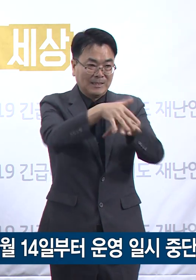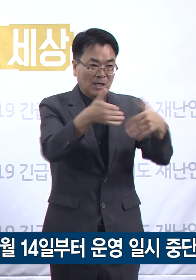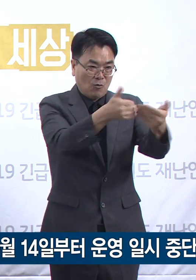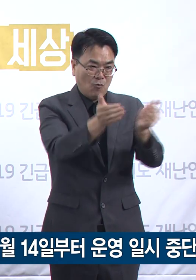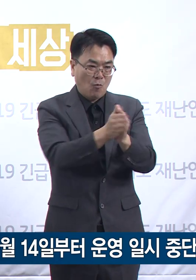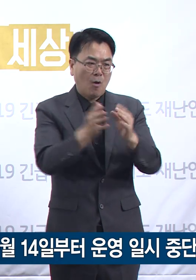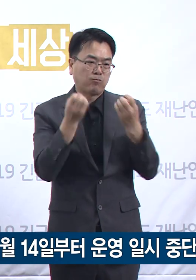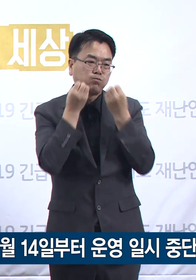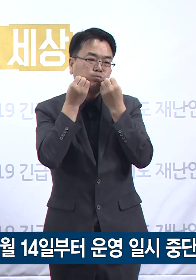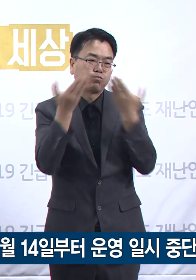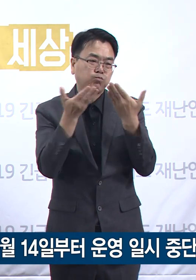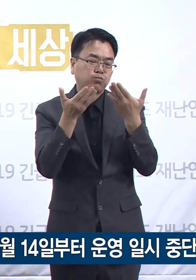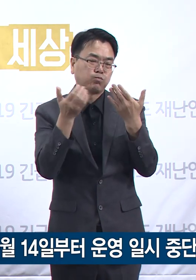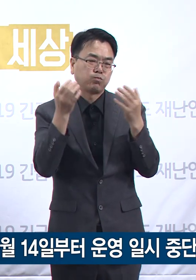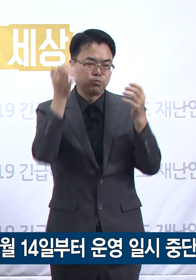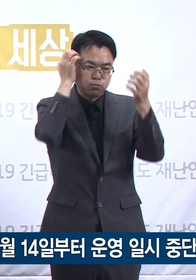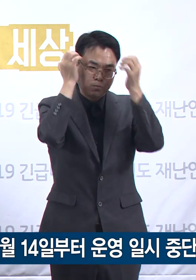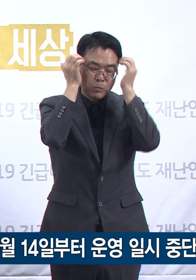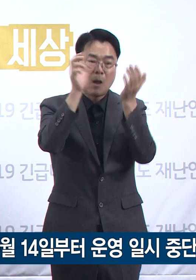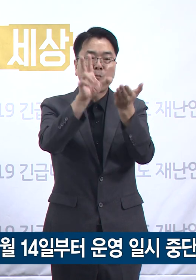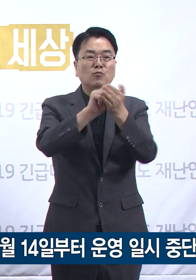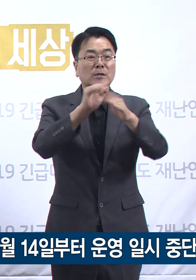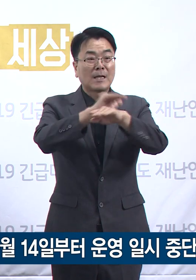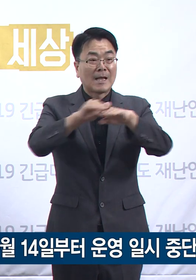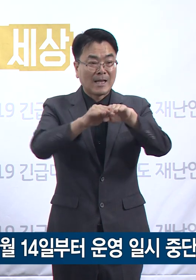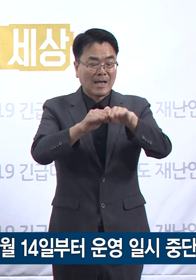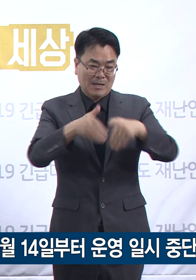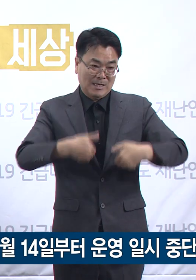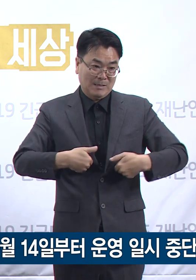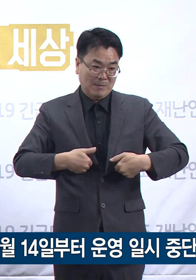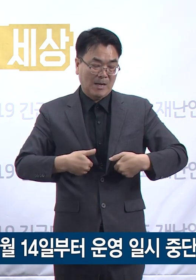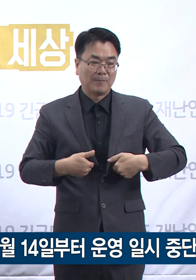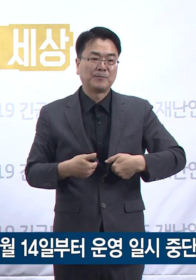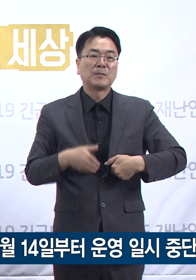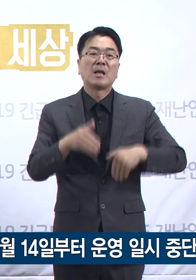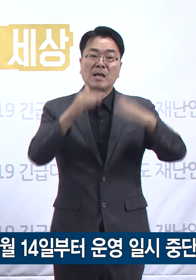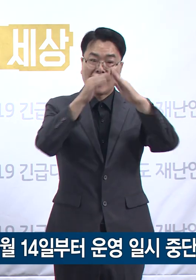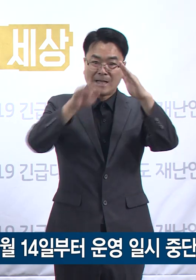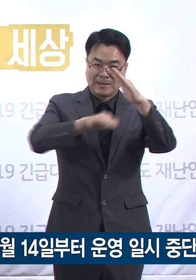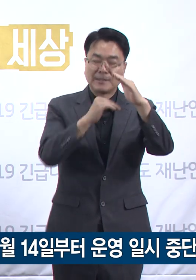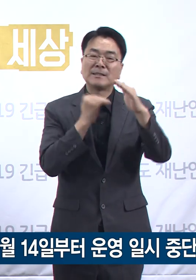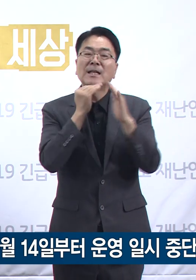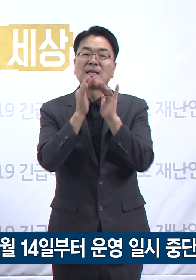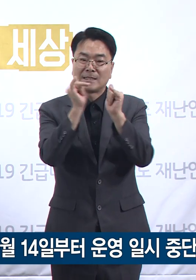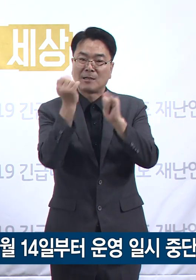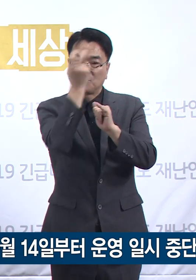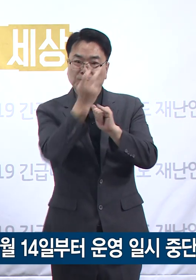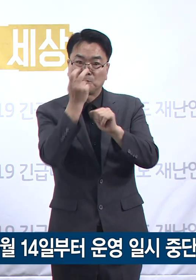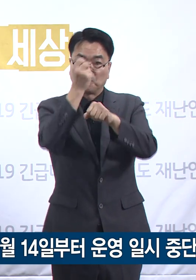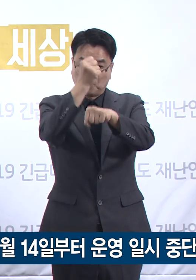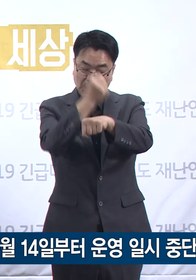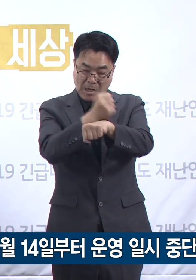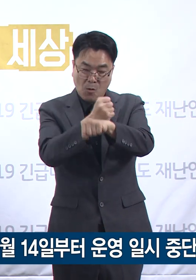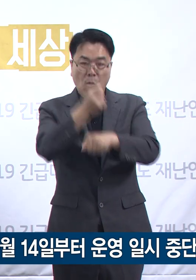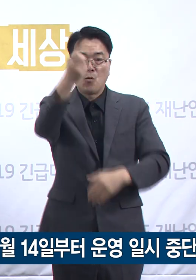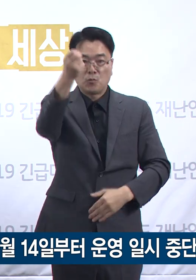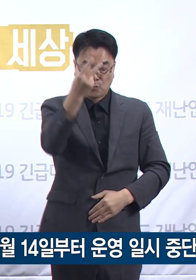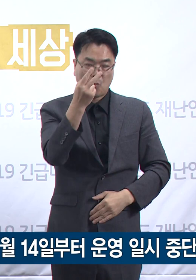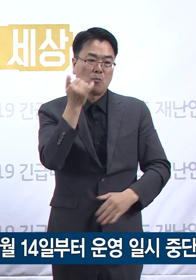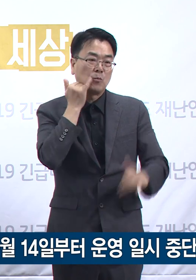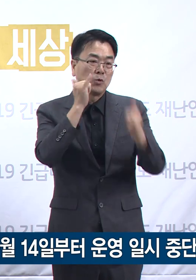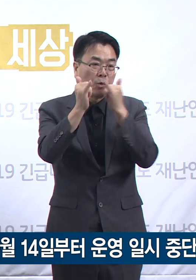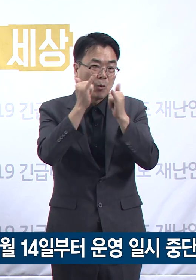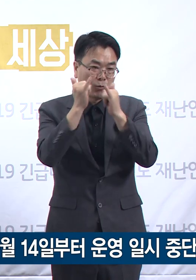있어 개선해야 할 과제로 남지만 병상 부족으로 가정 대기 중인 환자의 상태 관찰을 용이하게 하고 전화